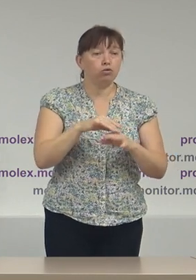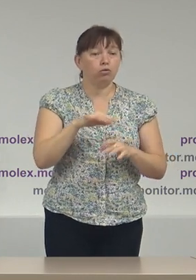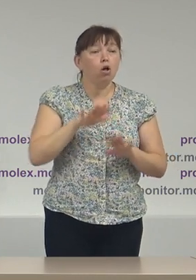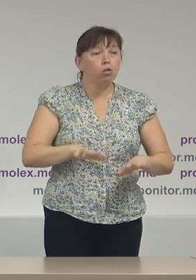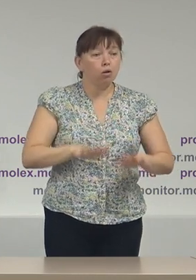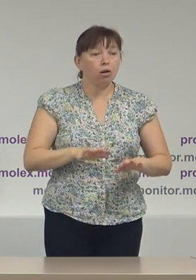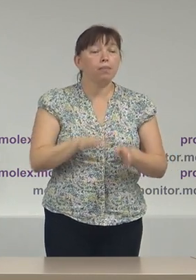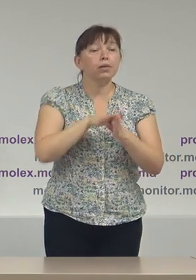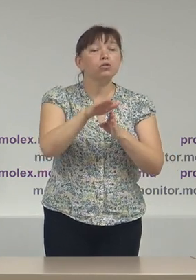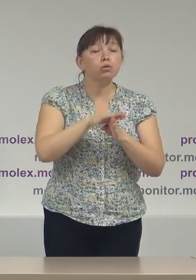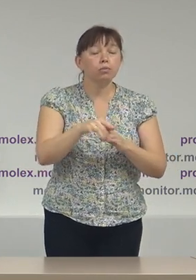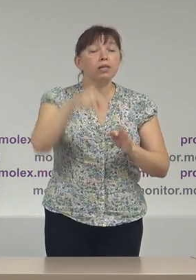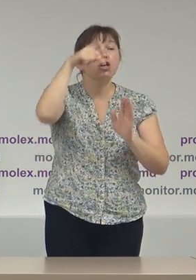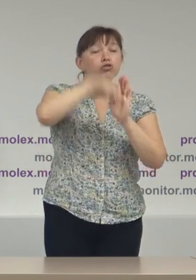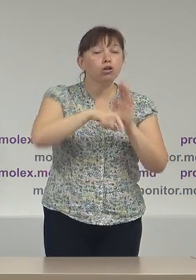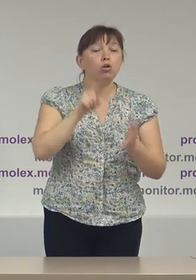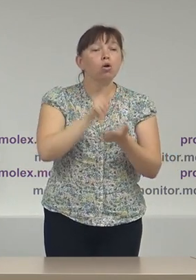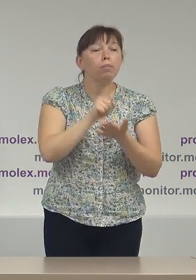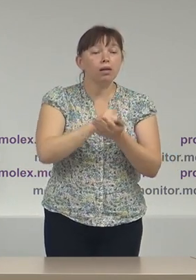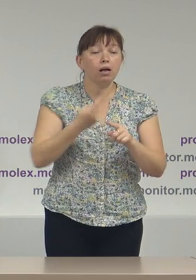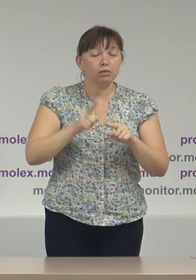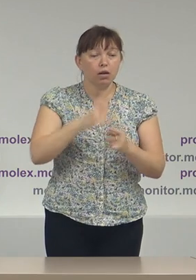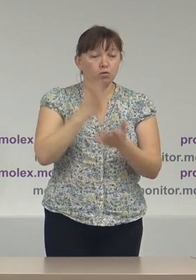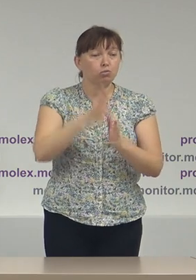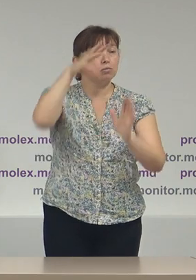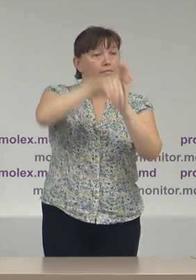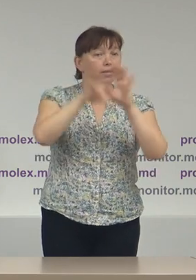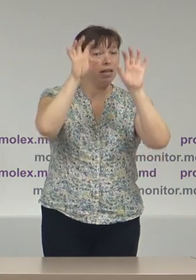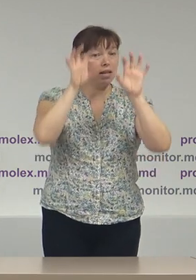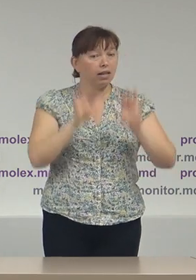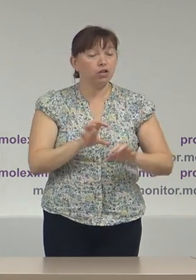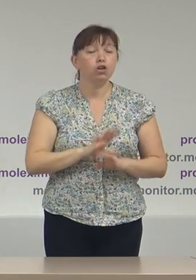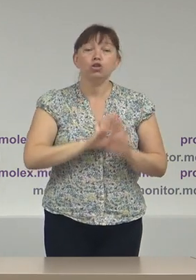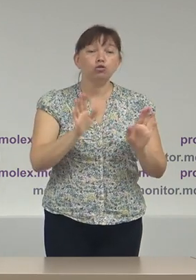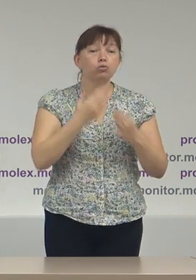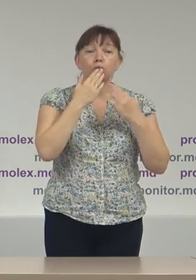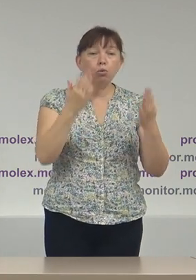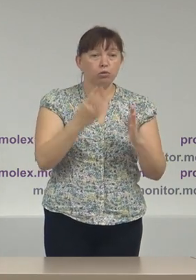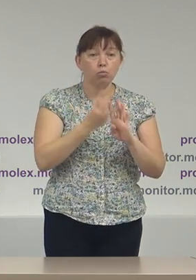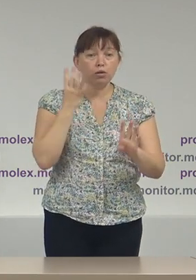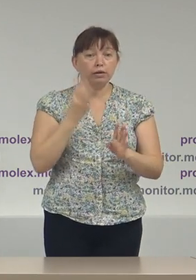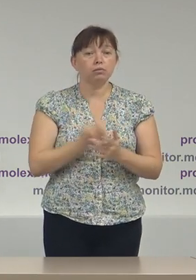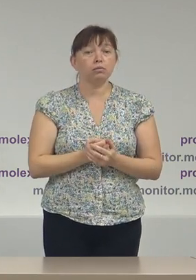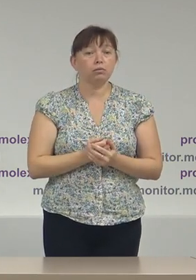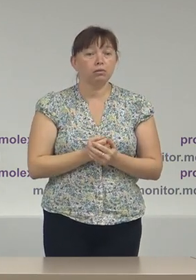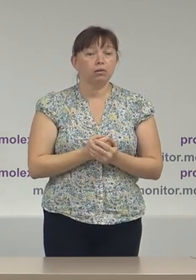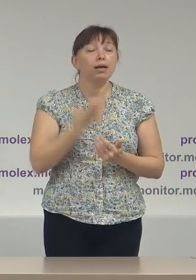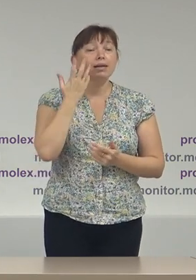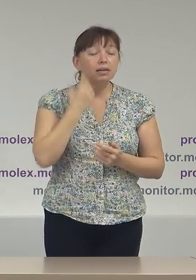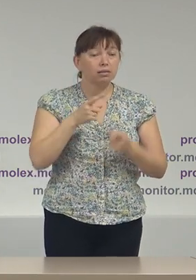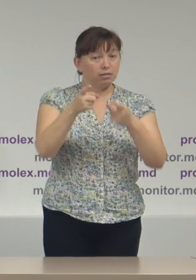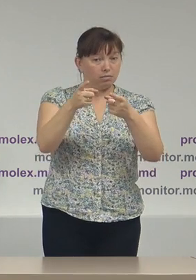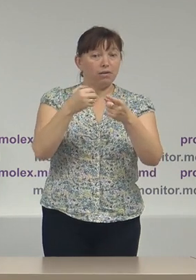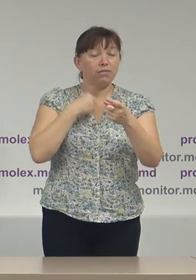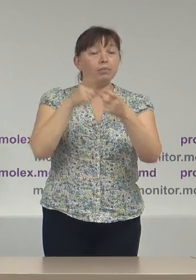îndeplinirea celor obligații care sunt expres prevăzute de lege. Și nu în ultimul rând, vrem să atragem